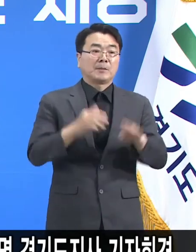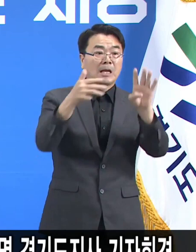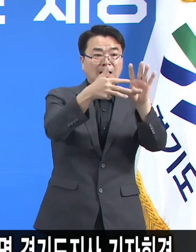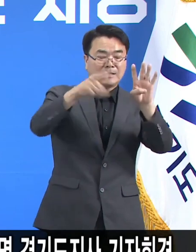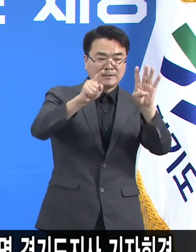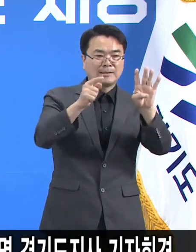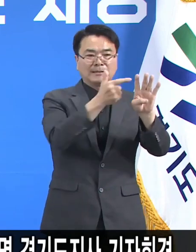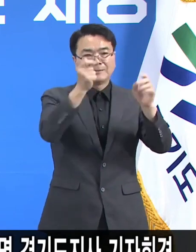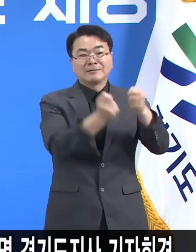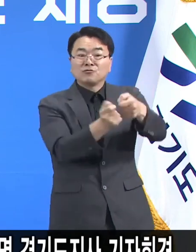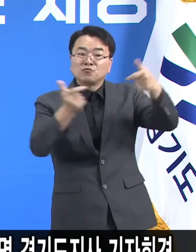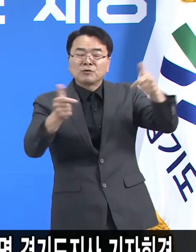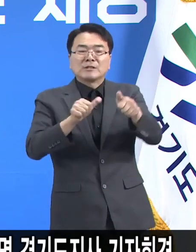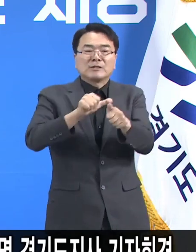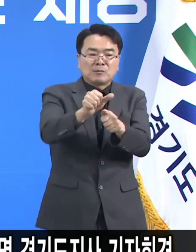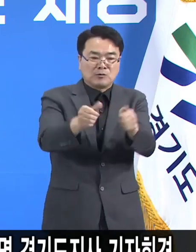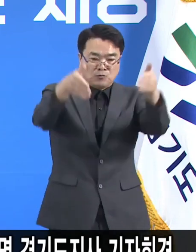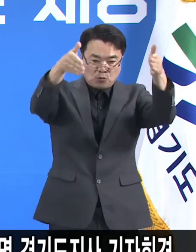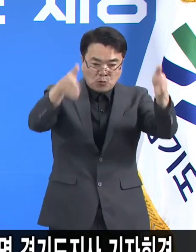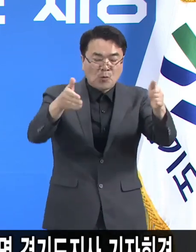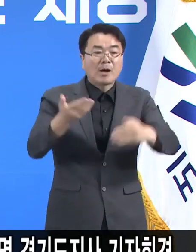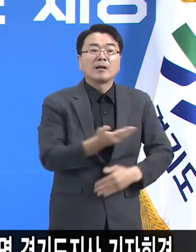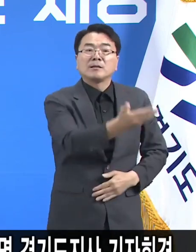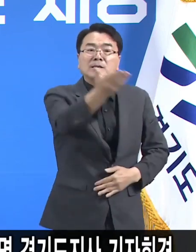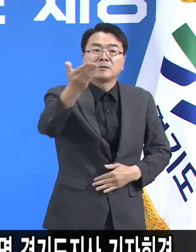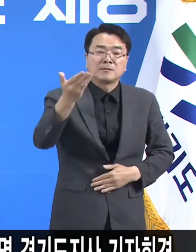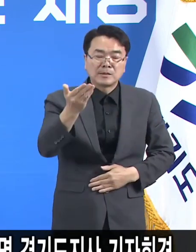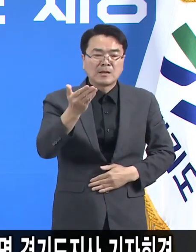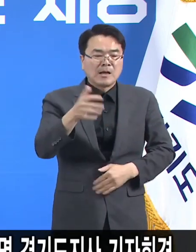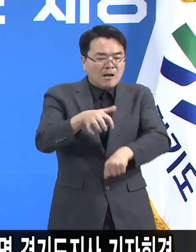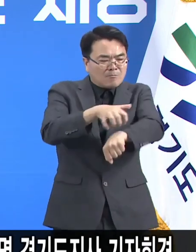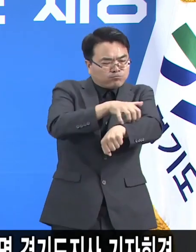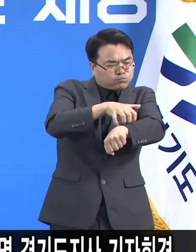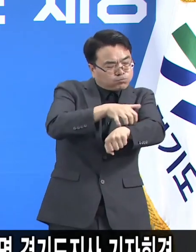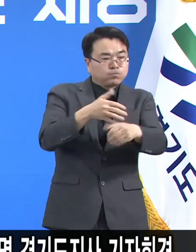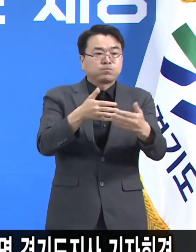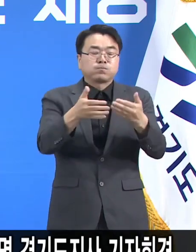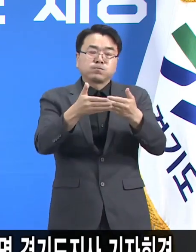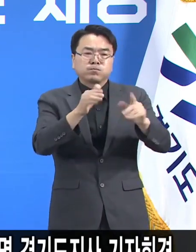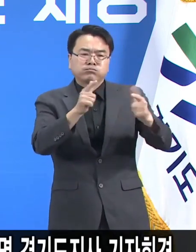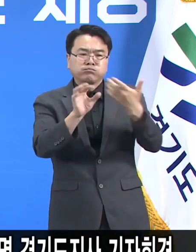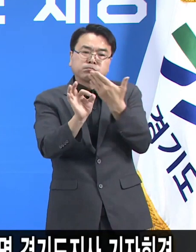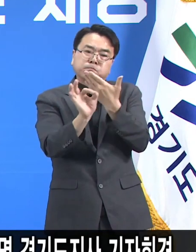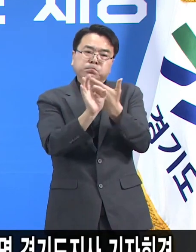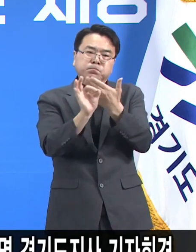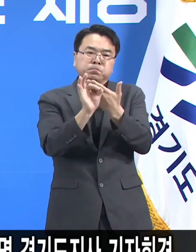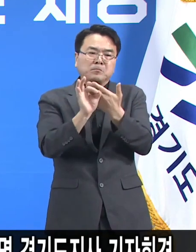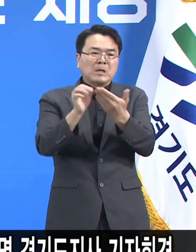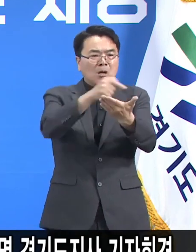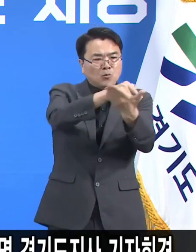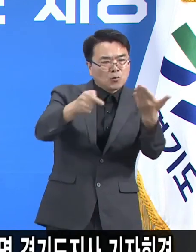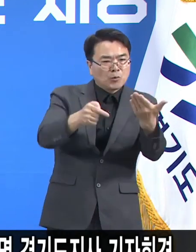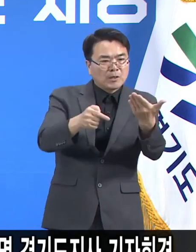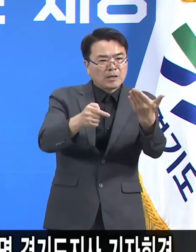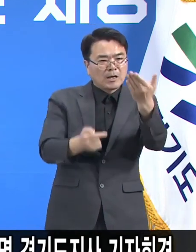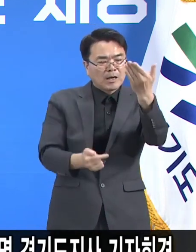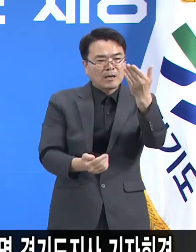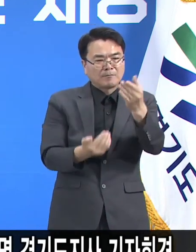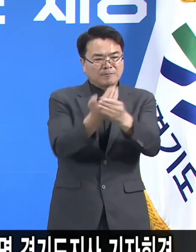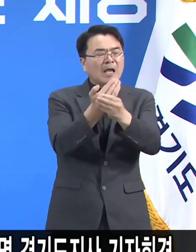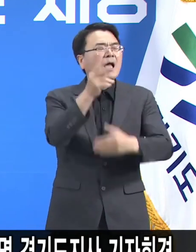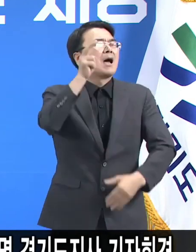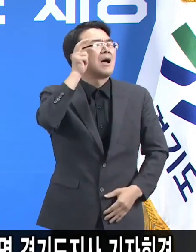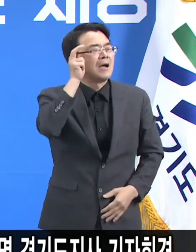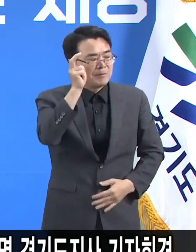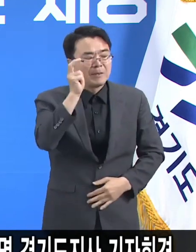대유행을 극복하는 과정에서 도민 여러분들께서는 불편을 겪거나 손실을 입는 상황이 발생할